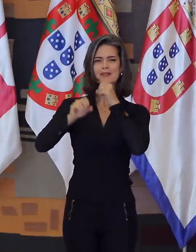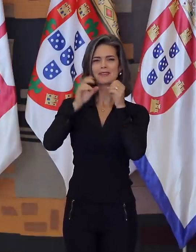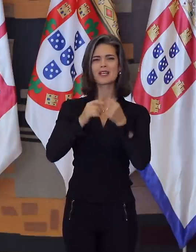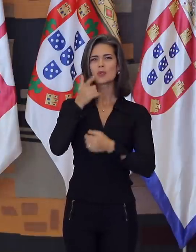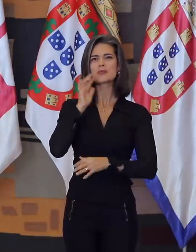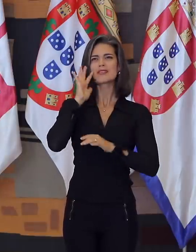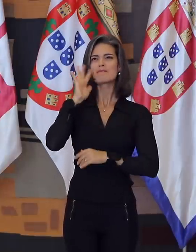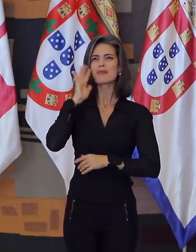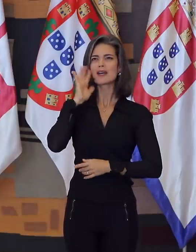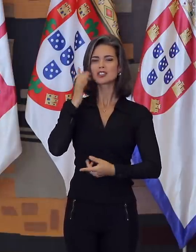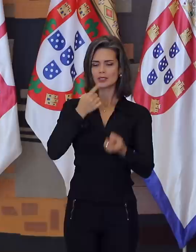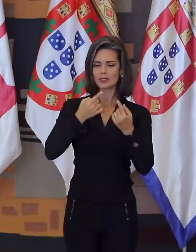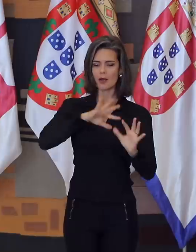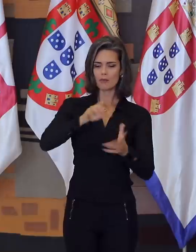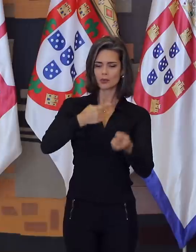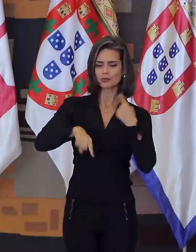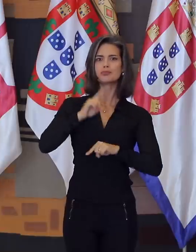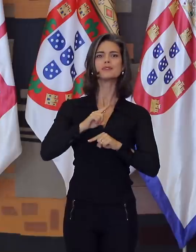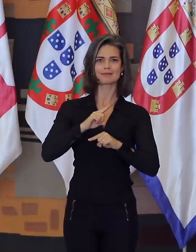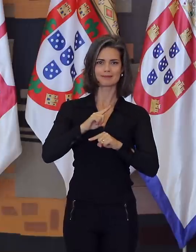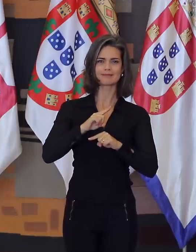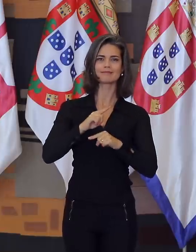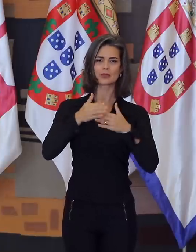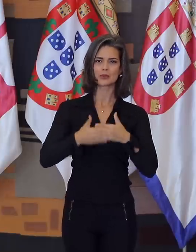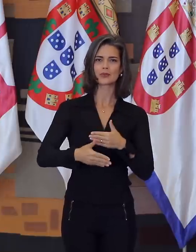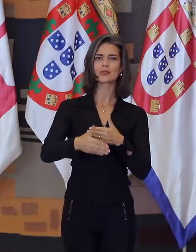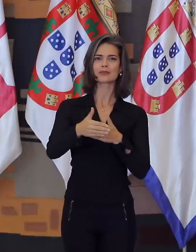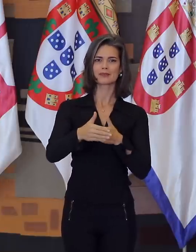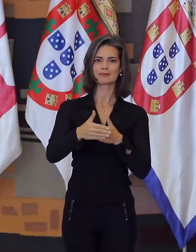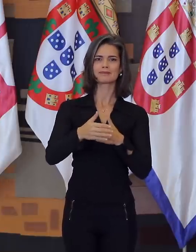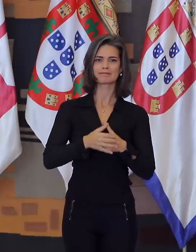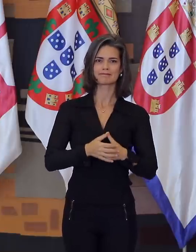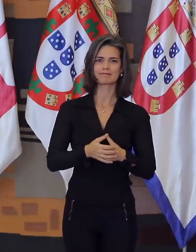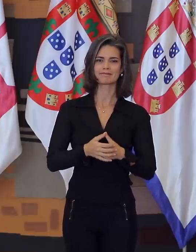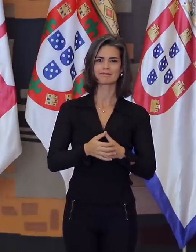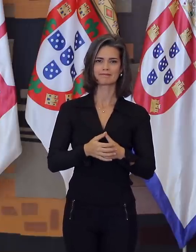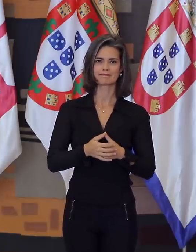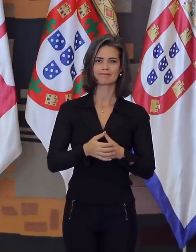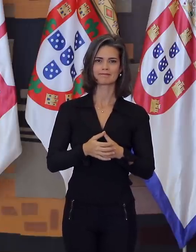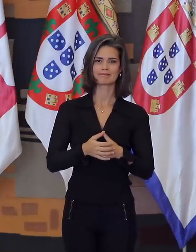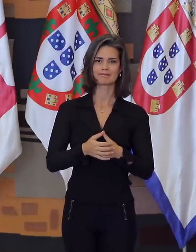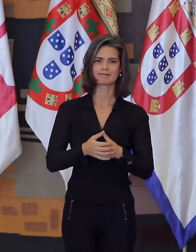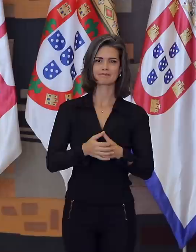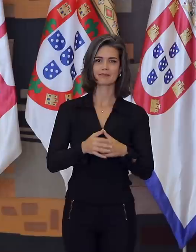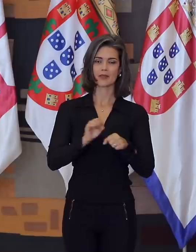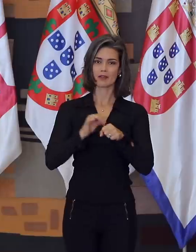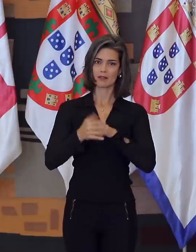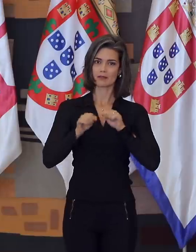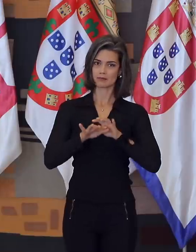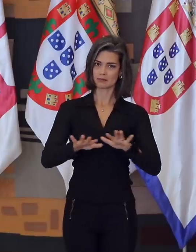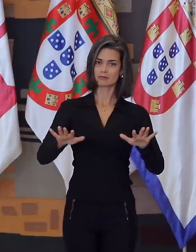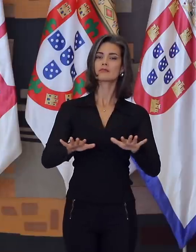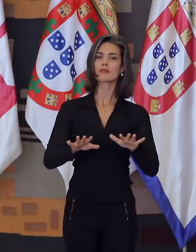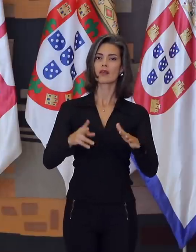transformações pelas quais o mundo inteiro passaria, dali a apenas algumas semanas. A pandemia de Covid-19